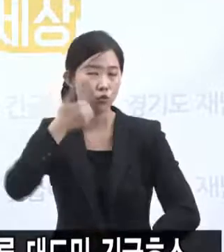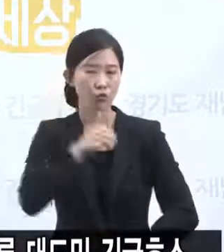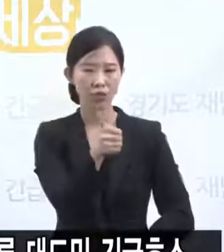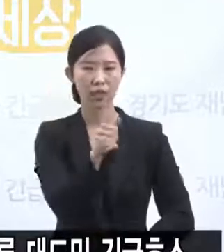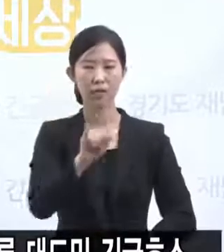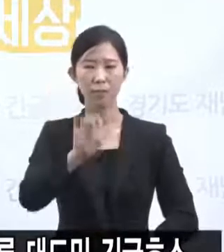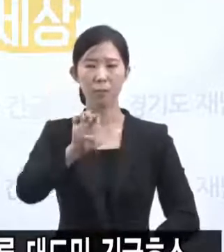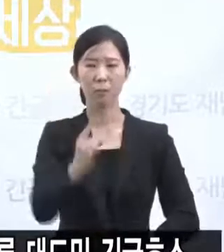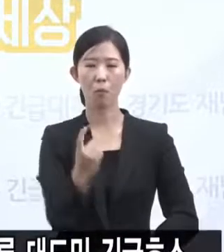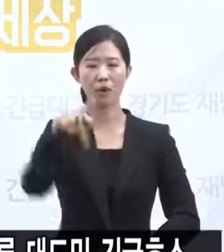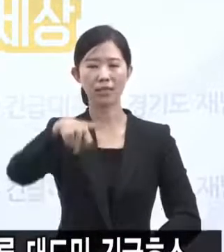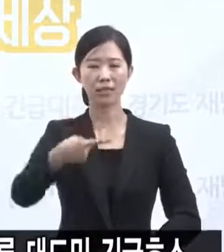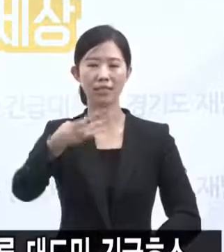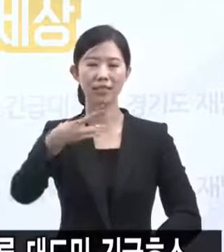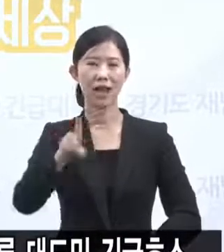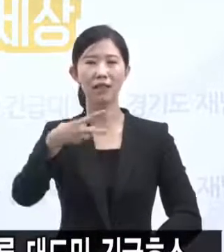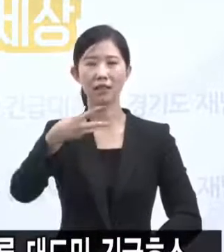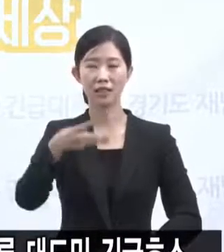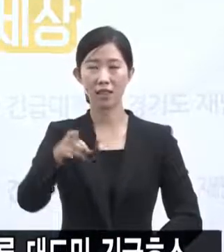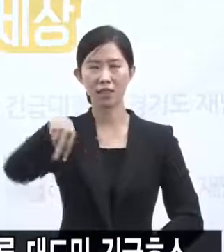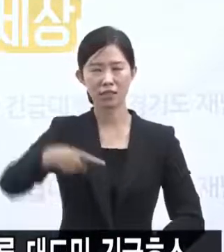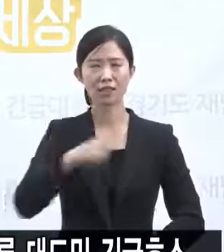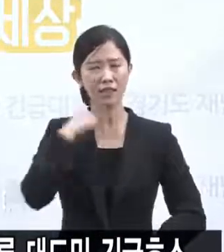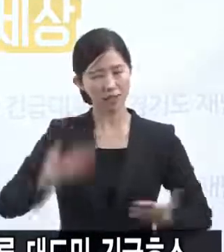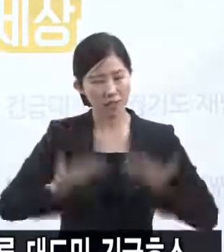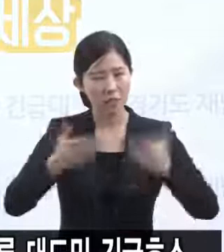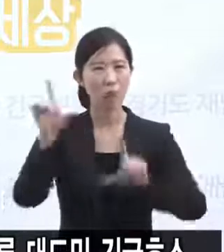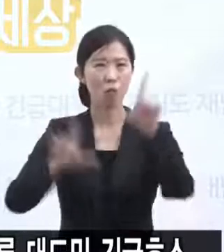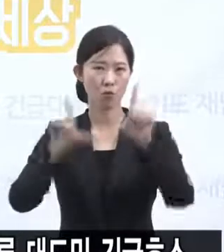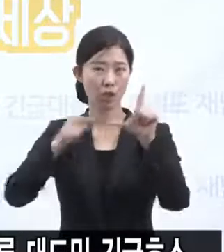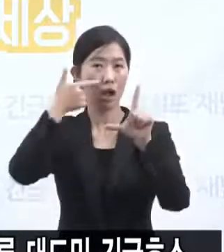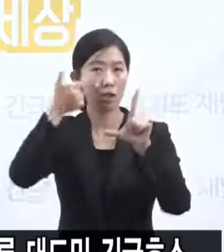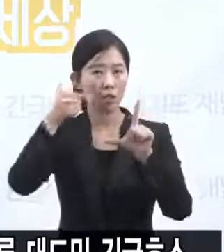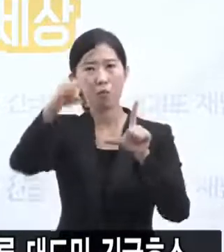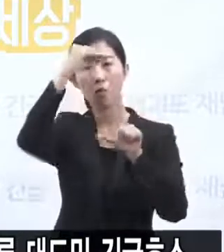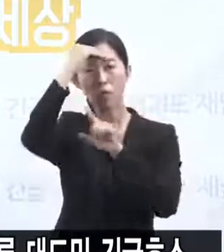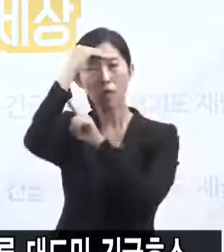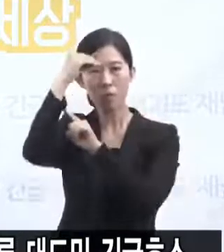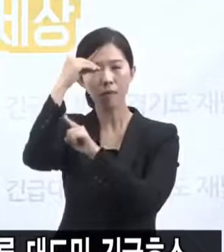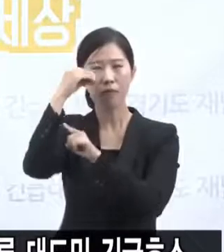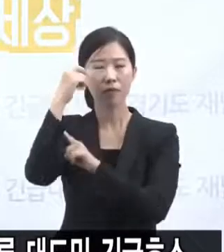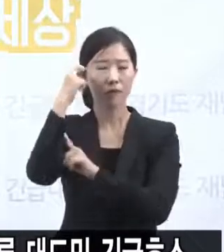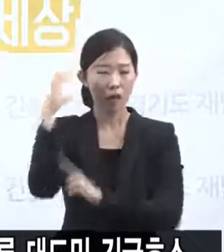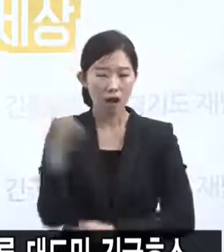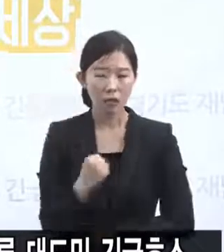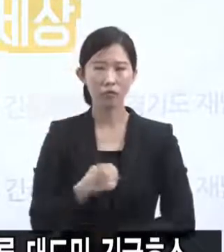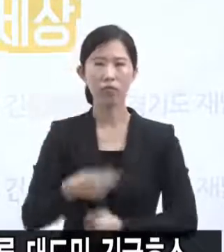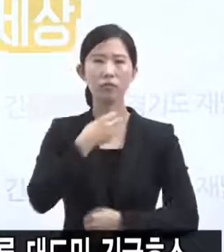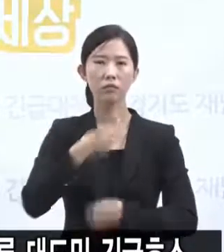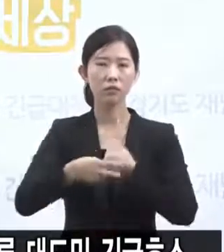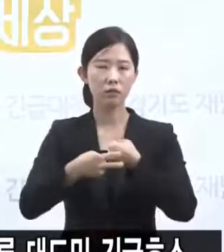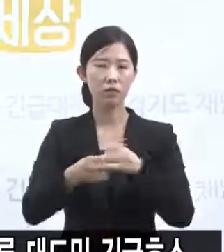이 자리를 빌어 1370만 도민을 대표해서 진심으로 의료진 여러분께 감사의